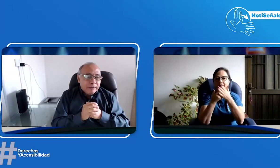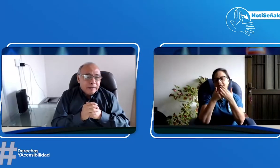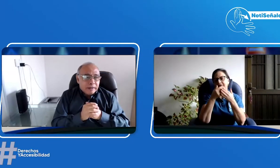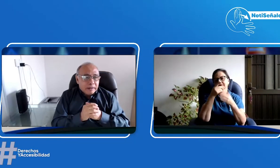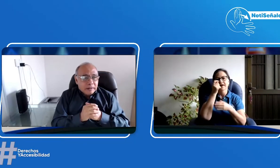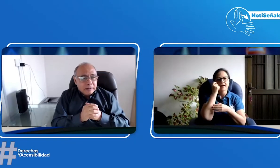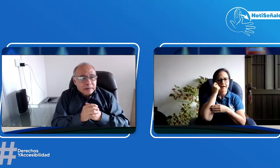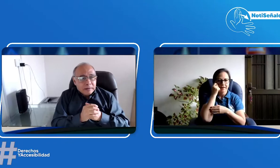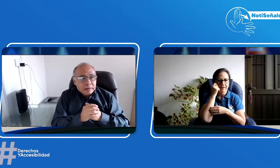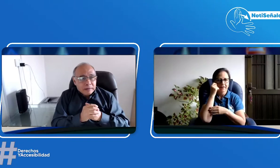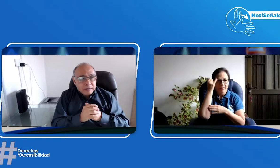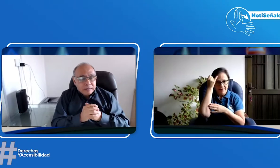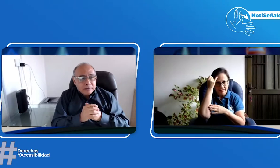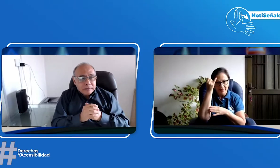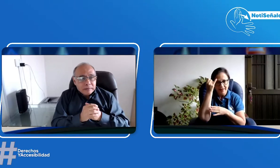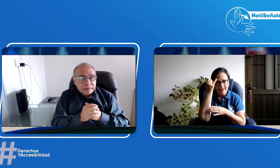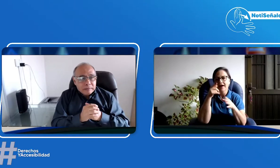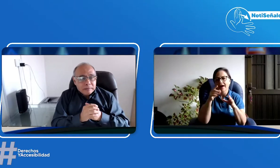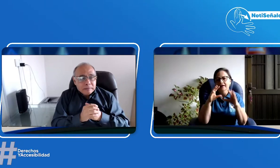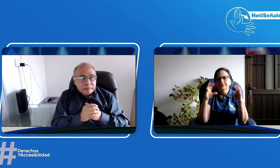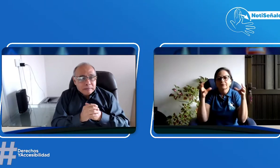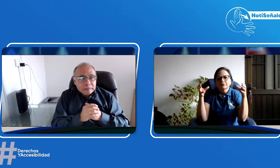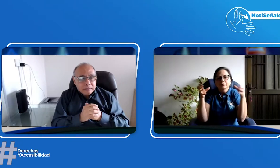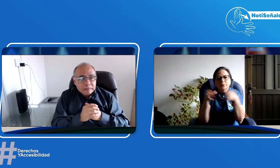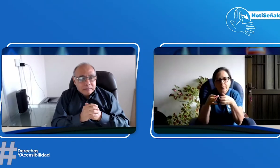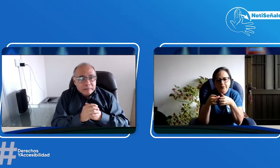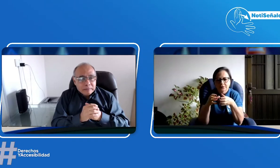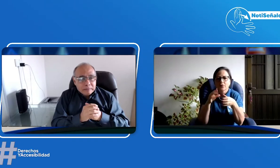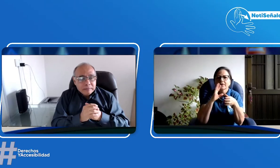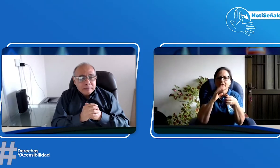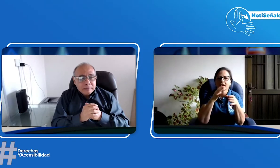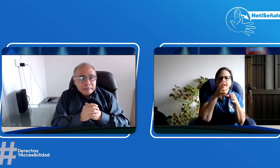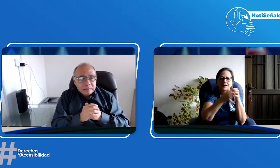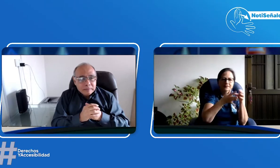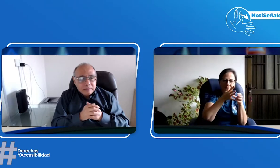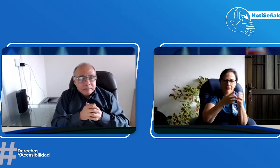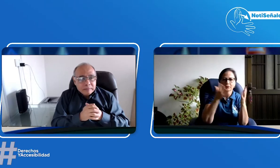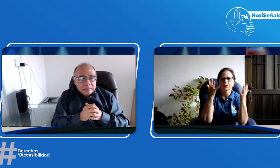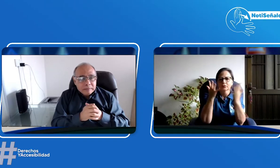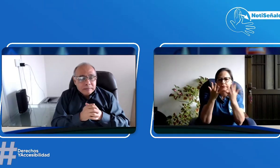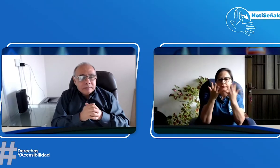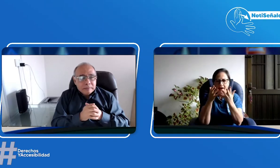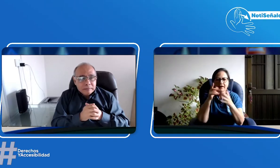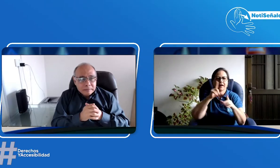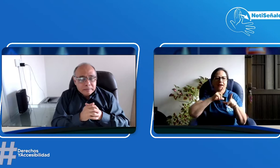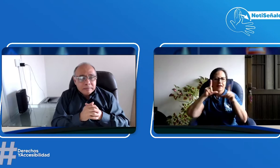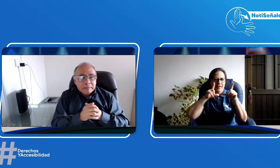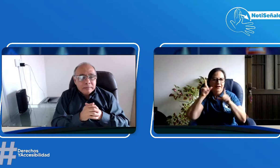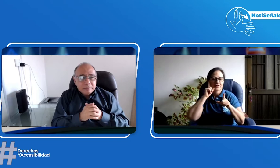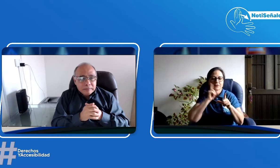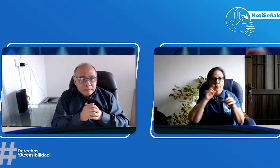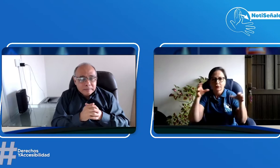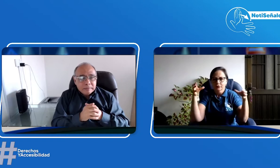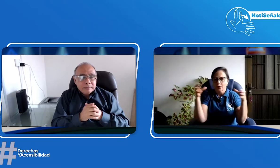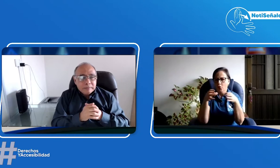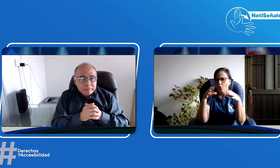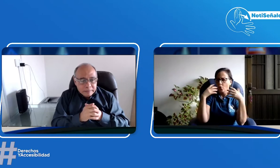Muchas gracias Henry por la idea de propiciar este espacio en donde contaste con